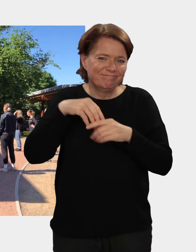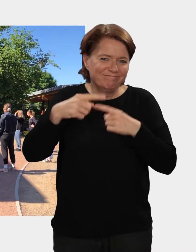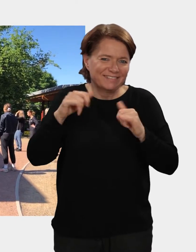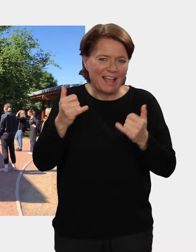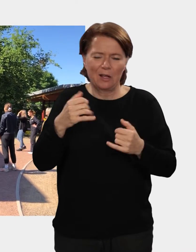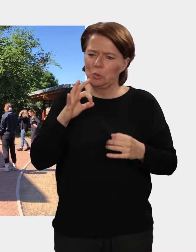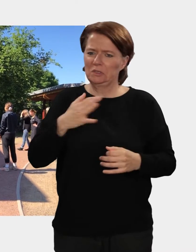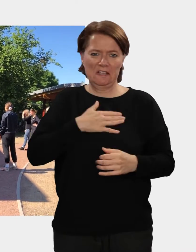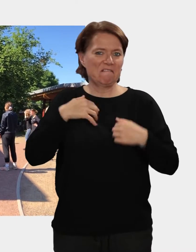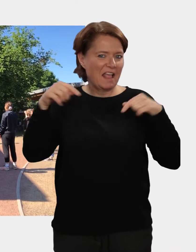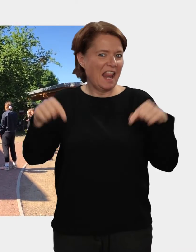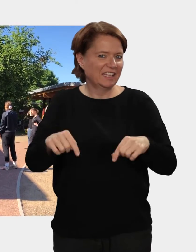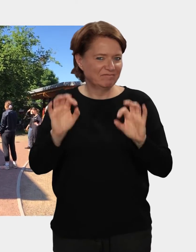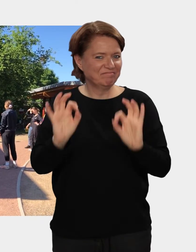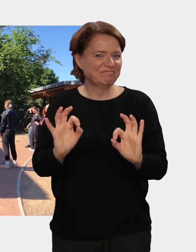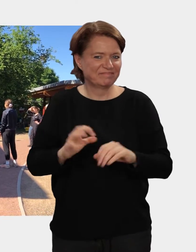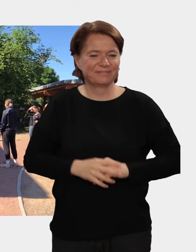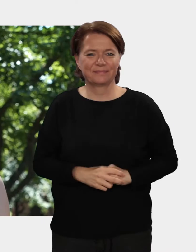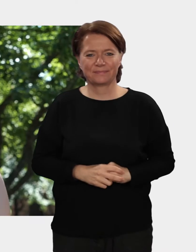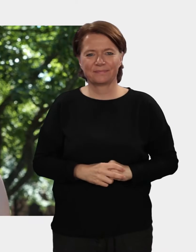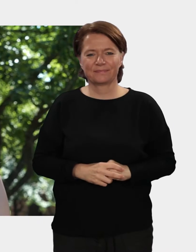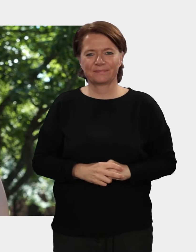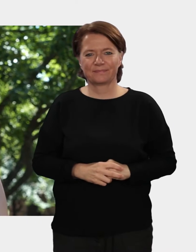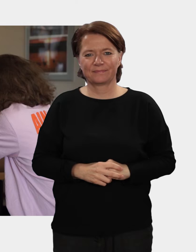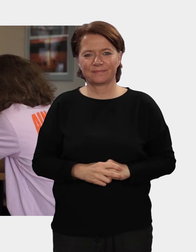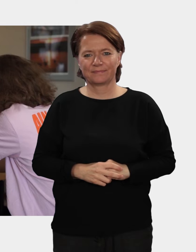war auch sehr lustig mit dem Drehtagen. Es hat mir alles sehr gut gefallen, ja.